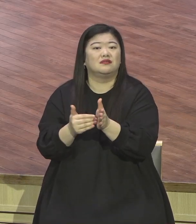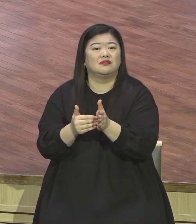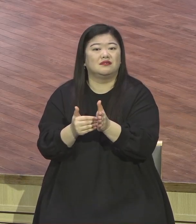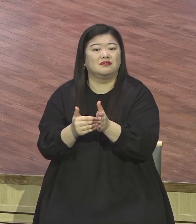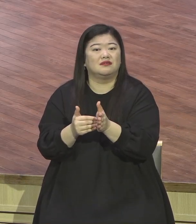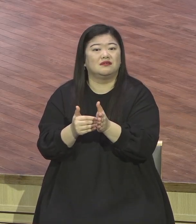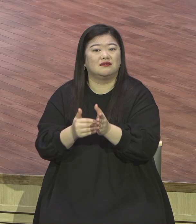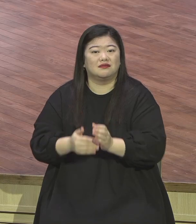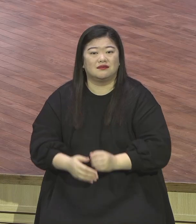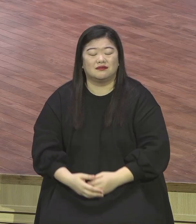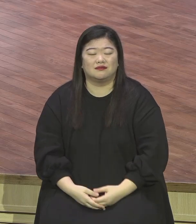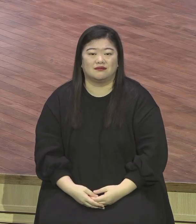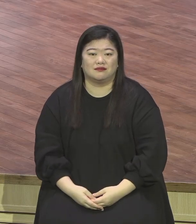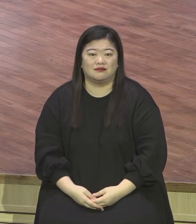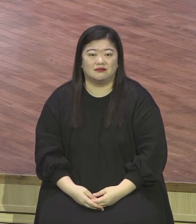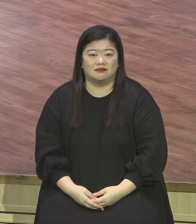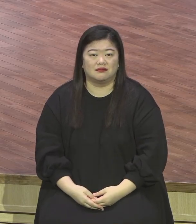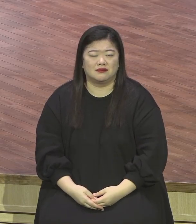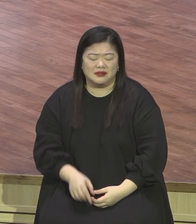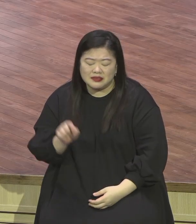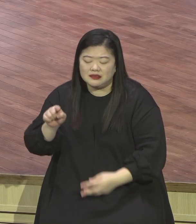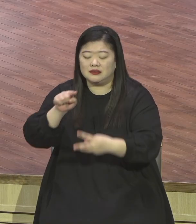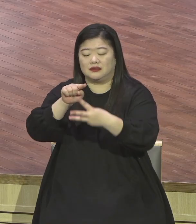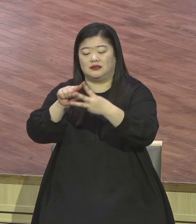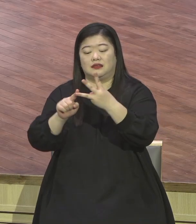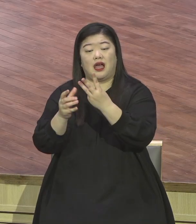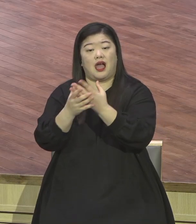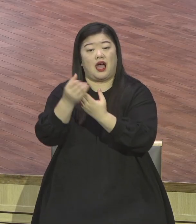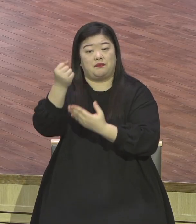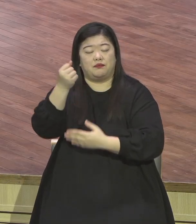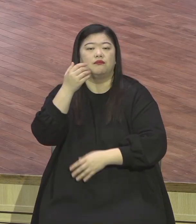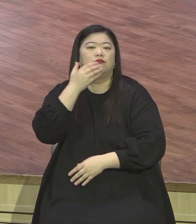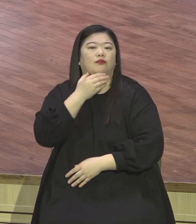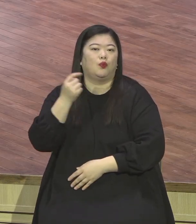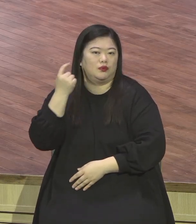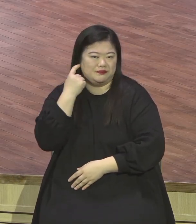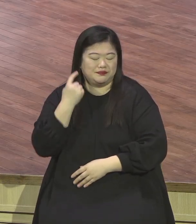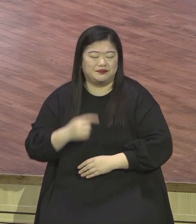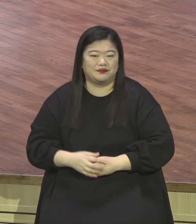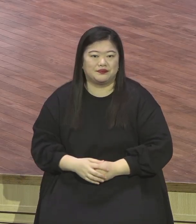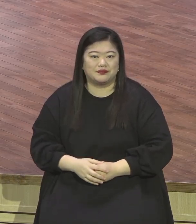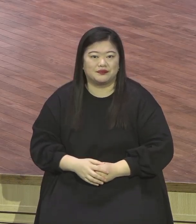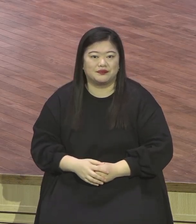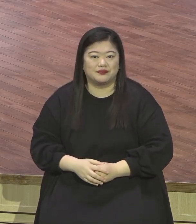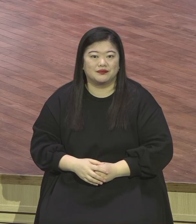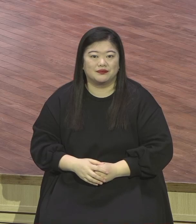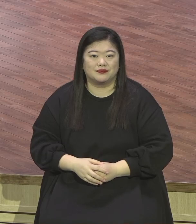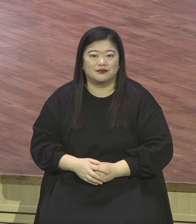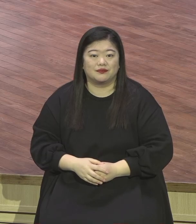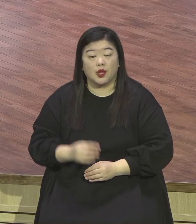이게 복음이에요 복음 예수 글리시도가 다 이뤘기 때문에